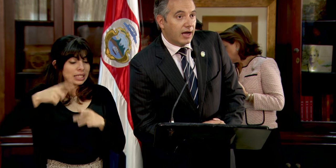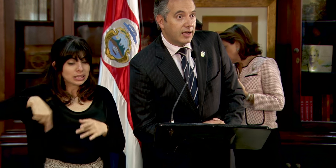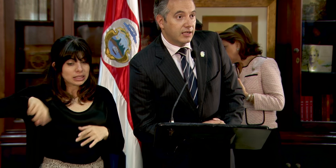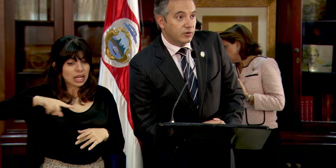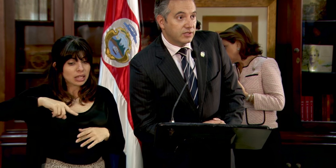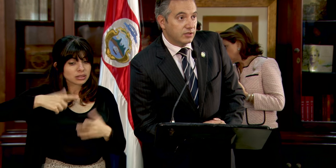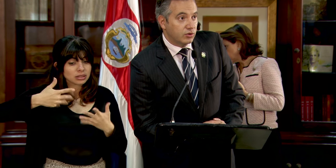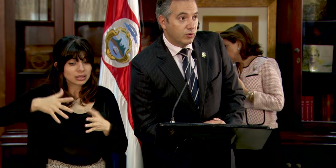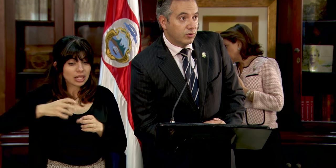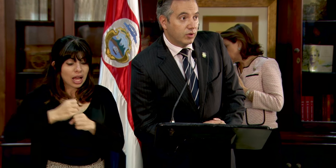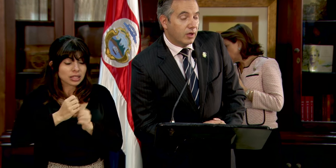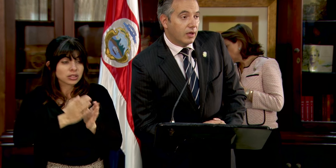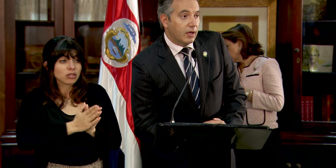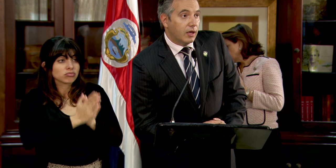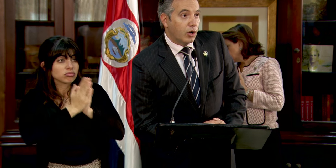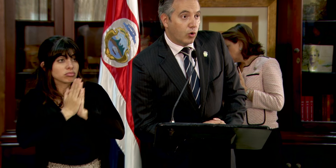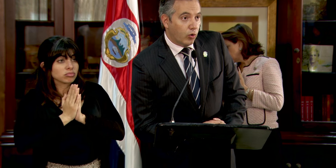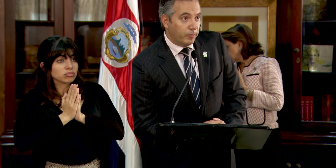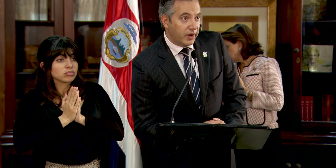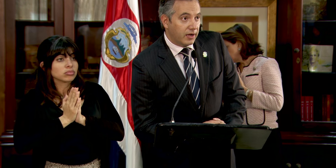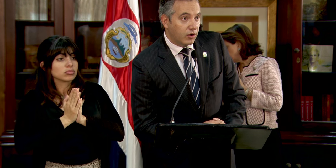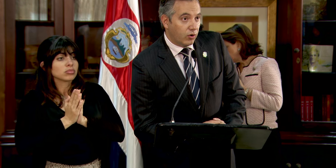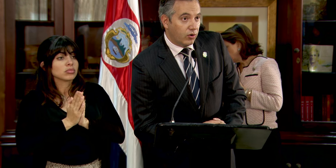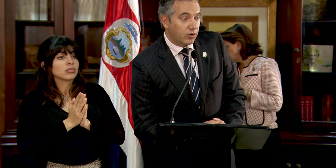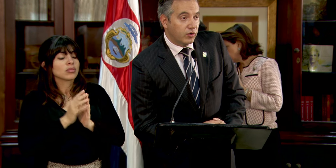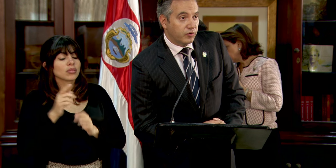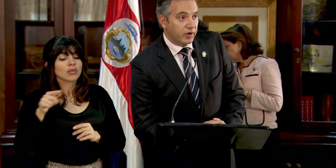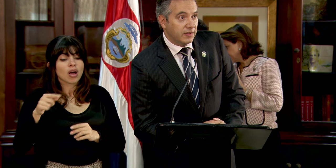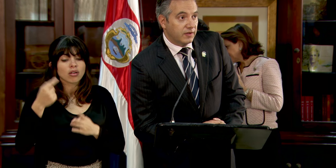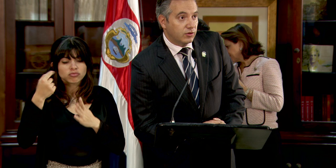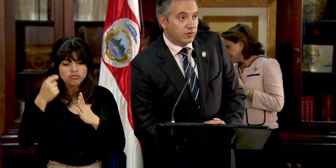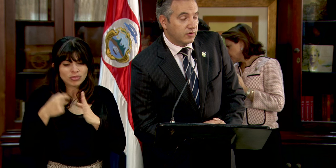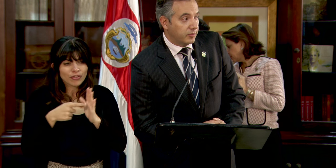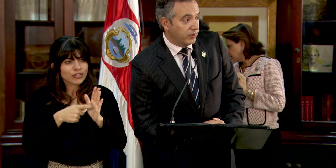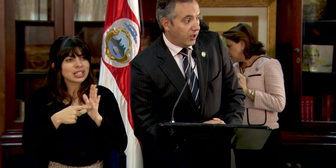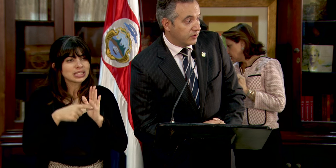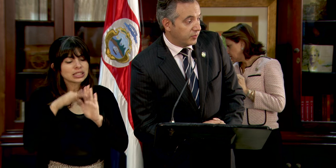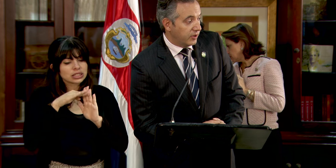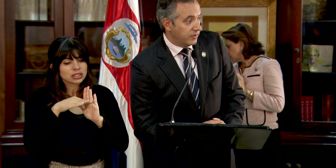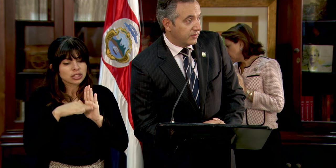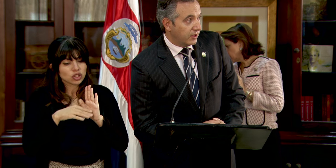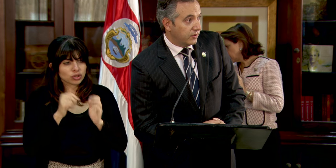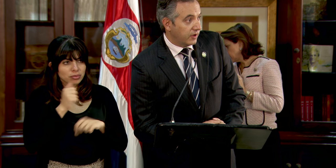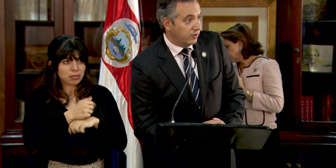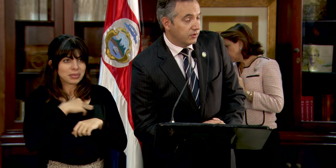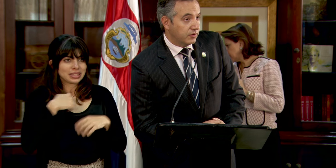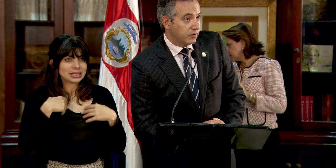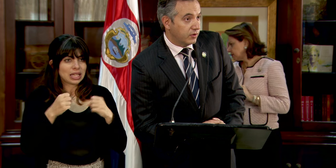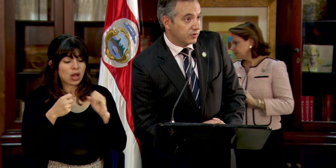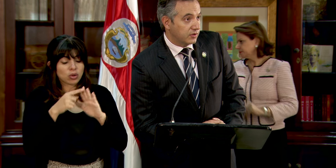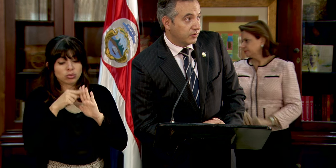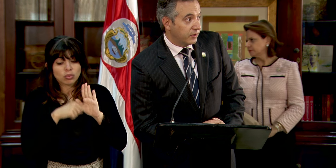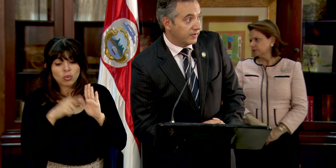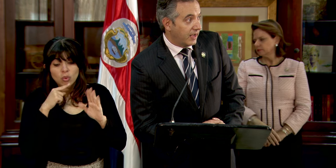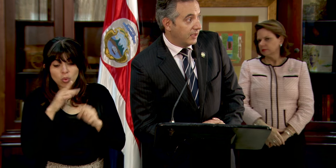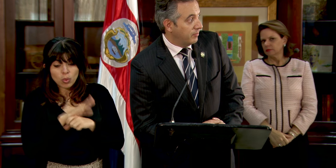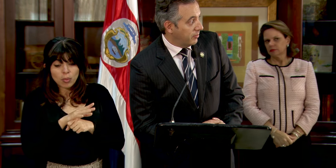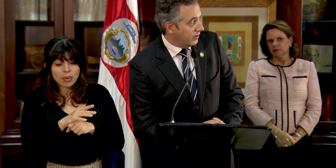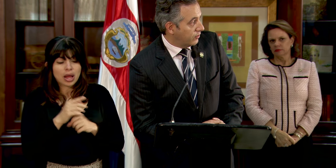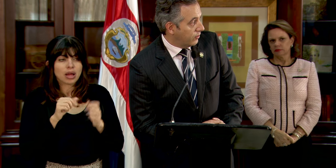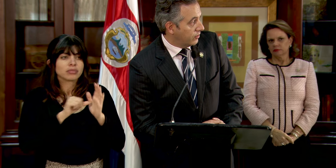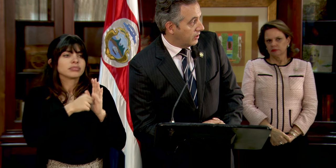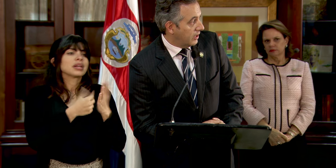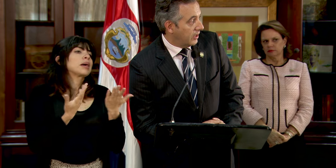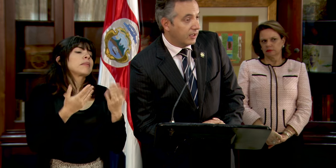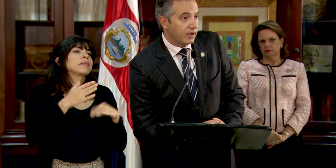hagan la solicitud, cumplan con los requisitos estipulados por el Ministerio de Salud dentro de los que sobresalen